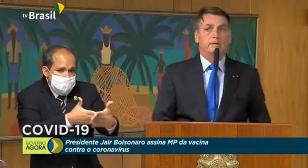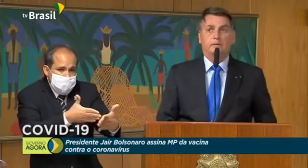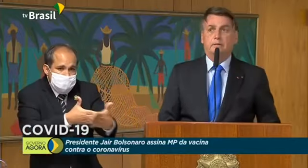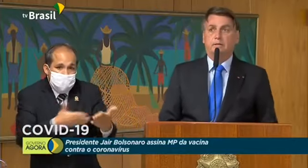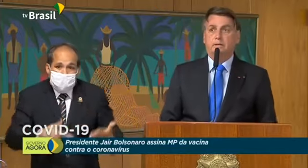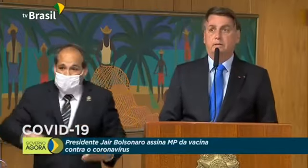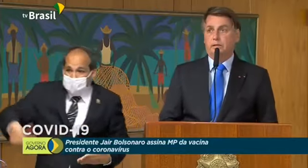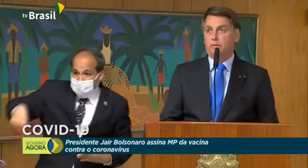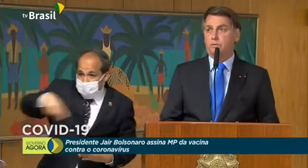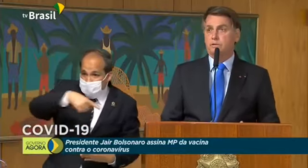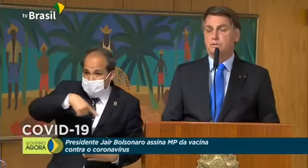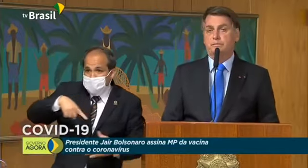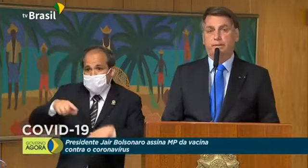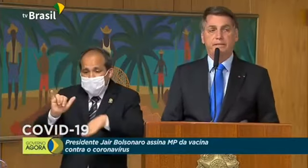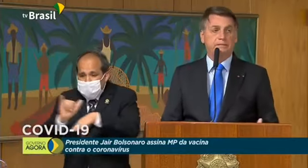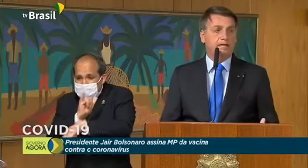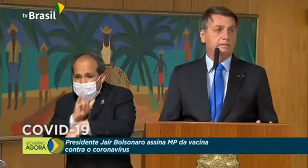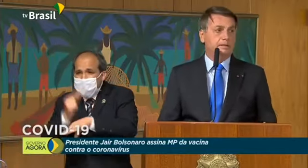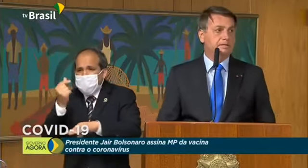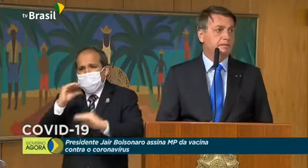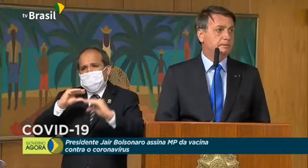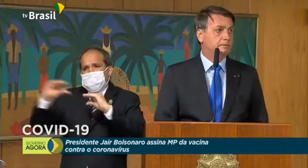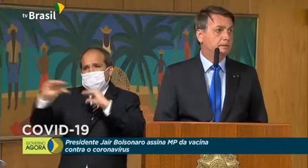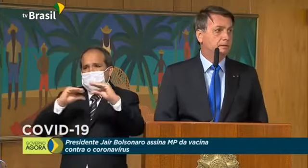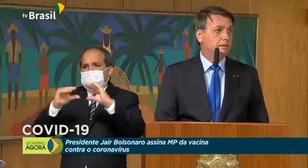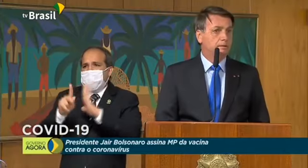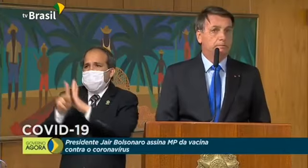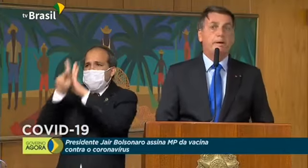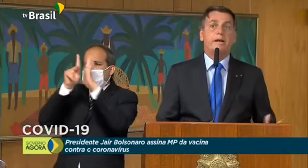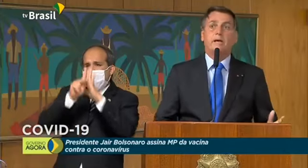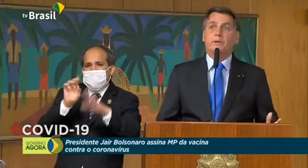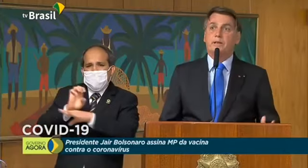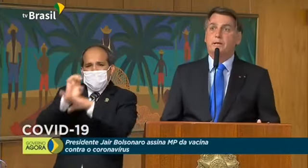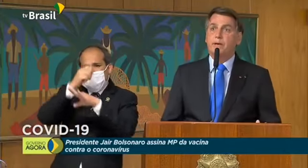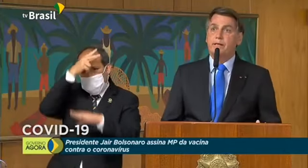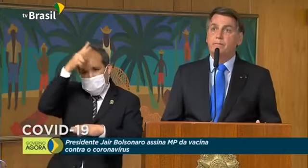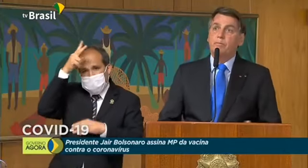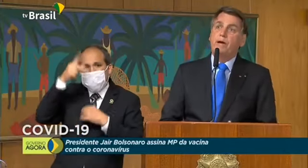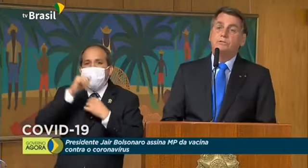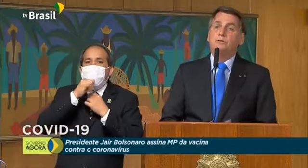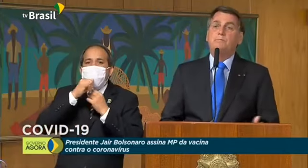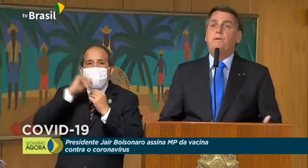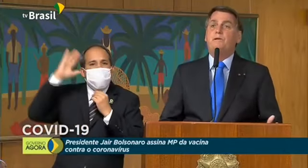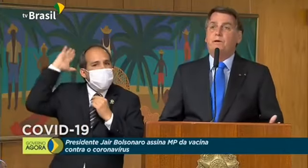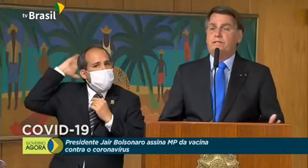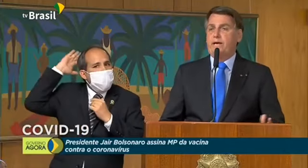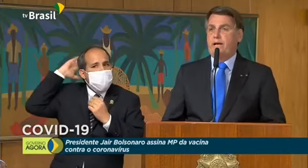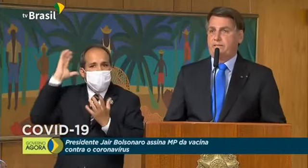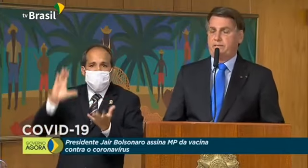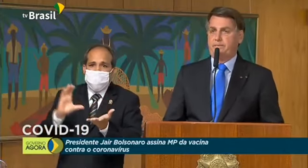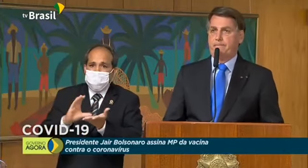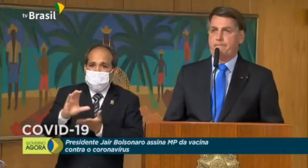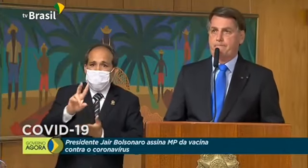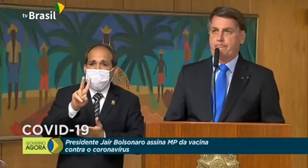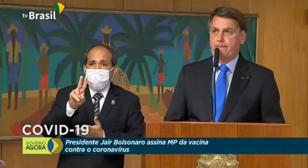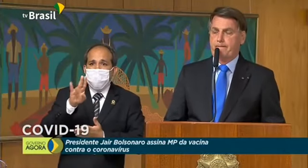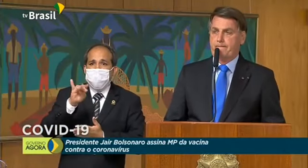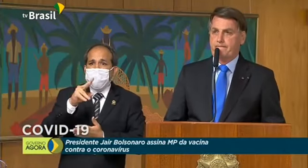e recursos para estados e municípios. Pará, por exemplo, recebeu mais de dois bilhões de reais.